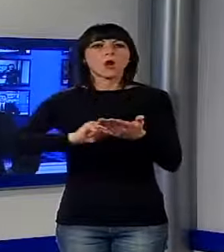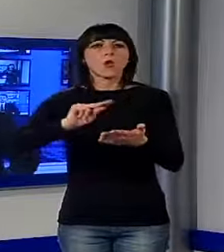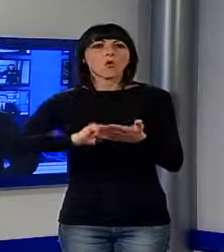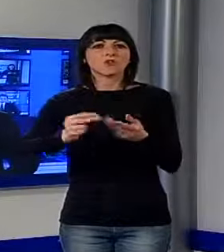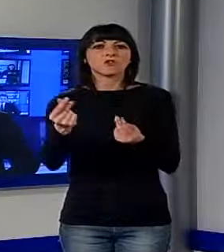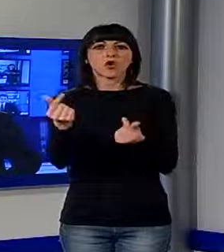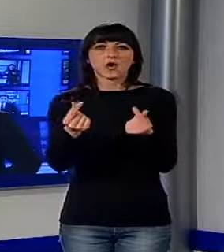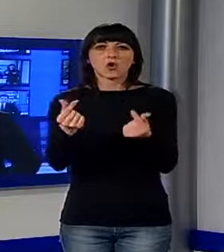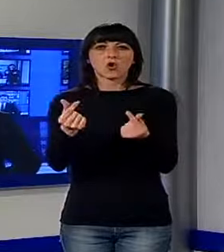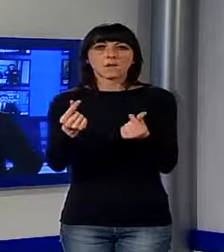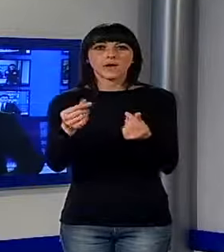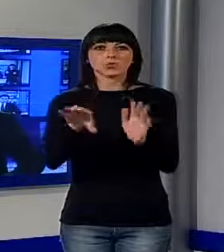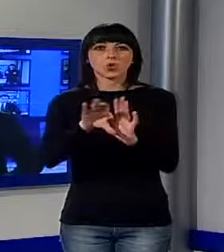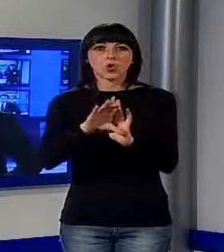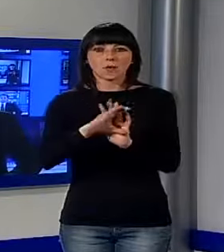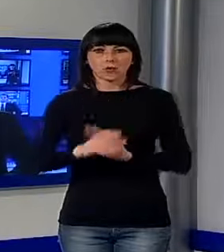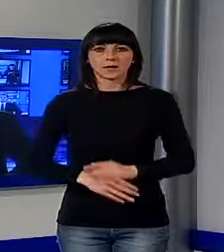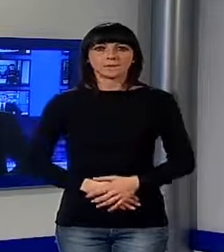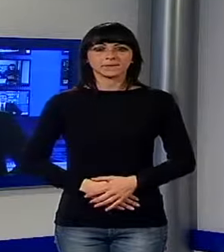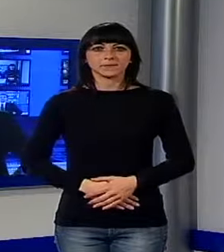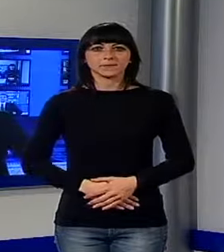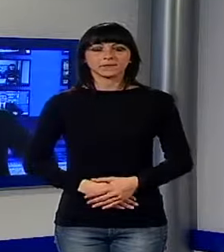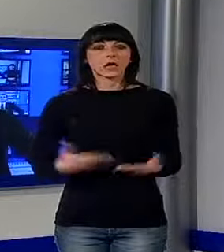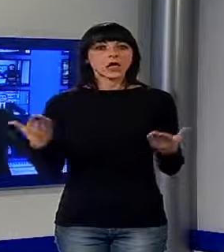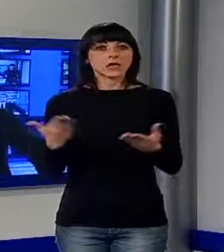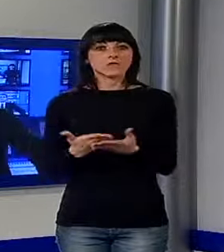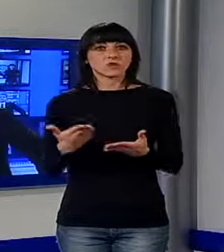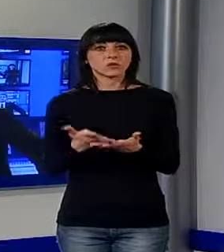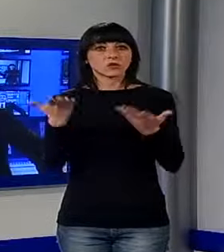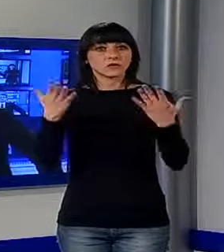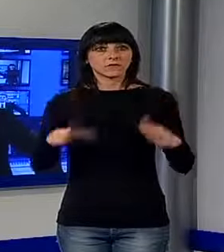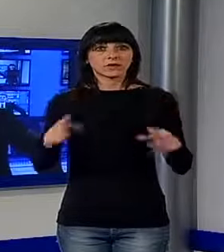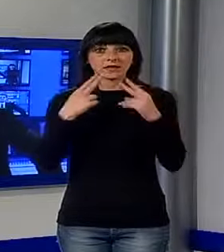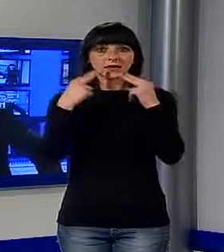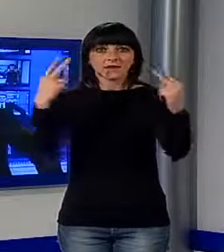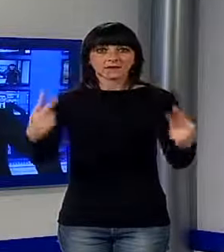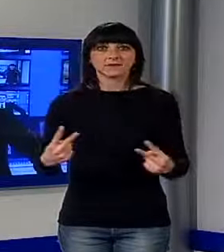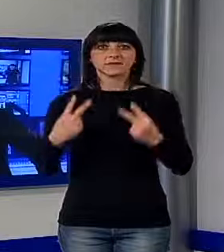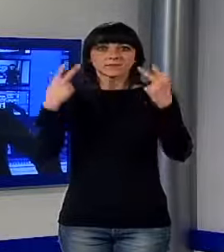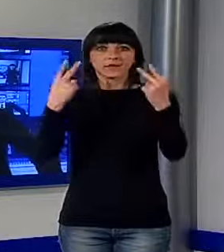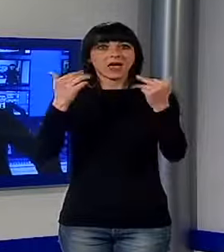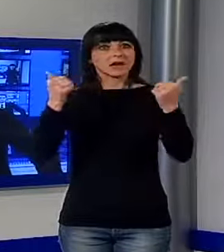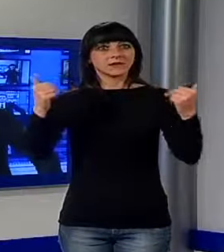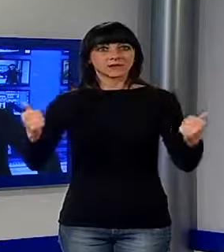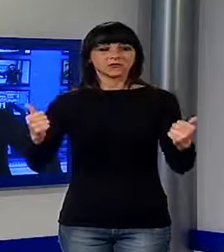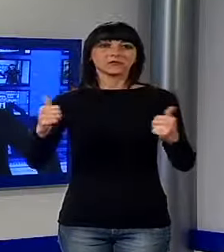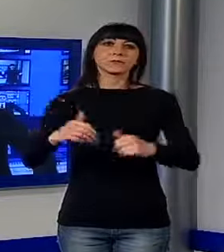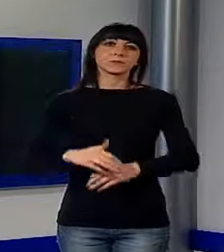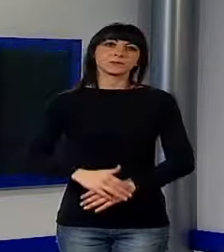comune. È tutto per la prima parte del TG Noi, una breve pausa pubblicitaria e poi la pagina sportiva.